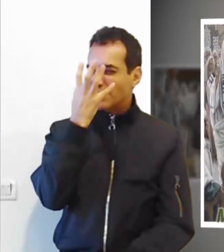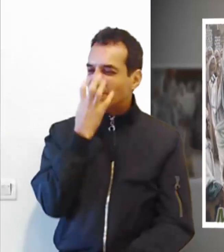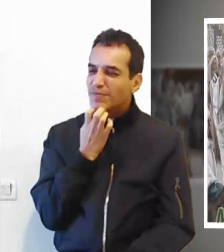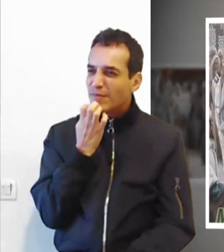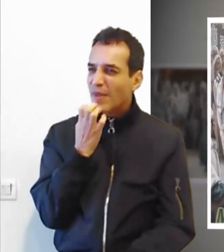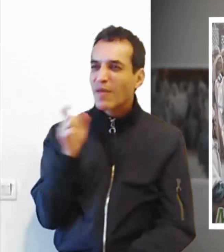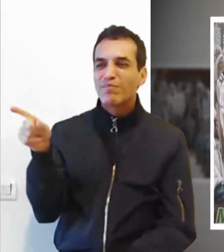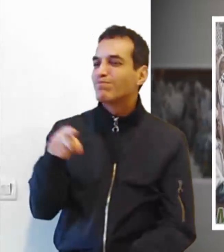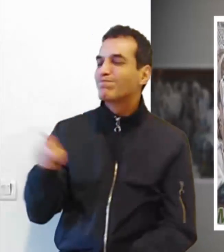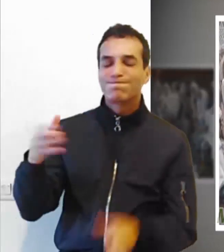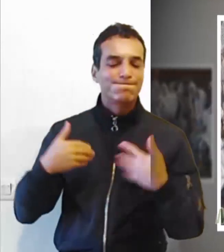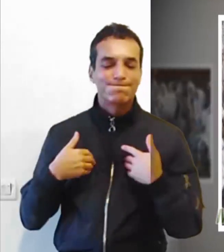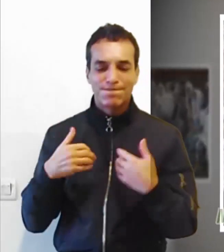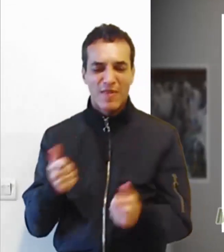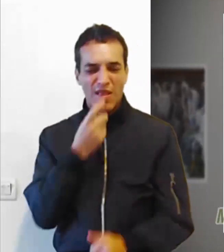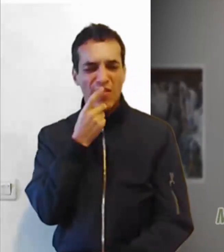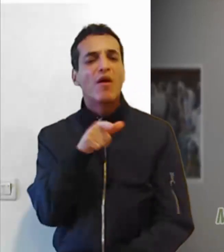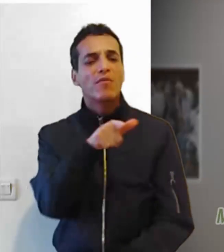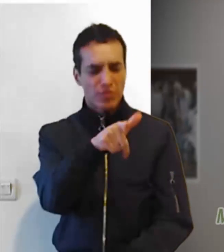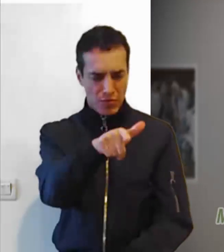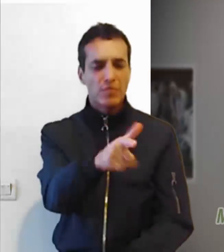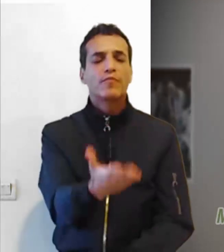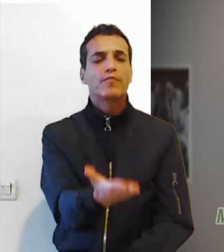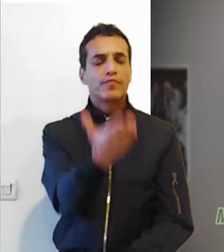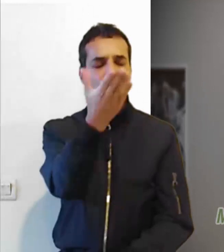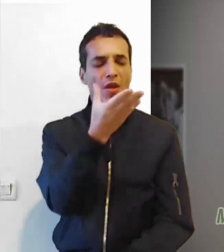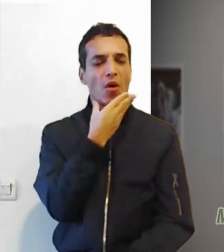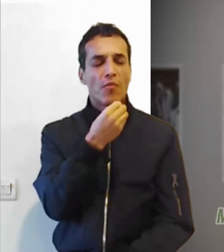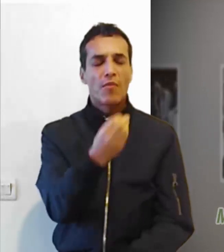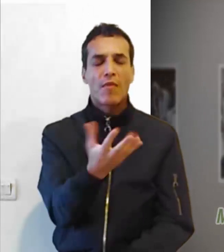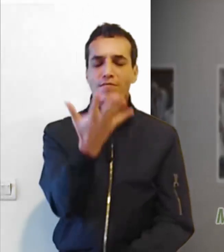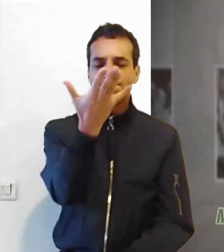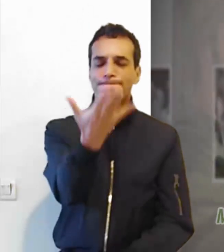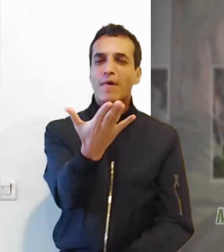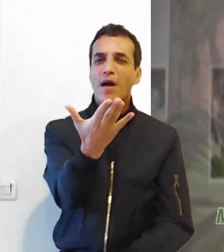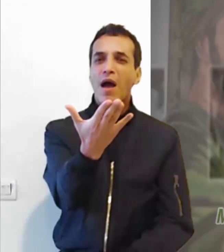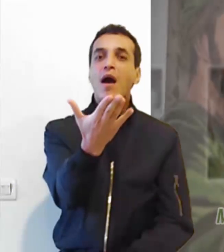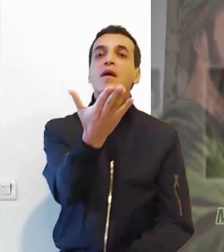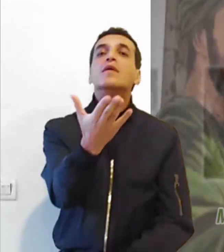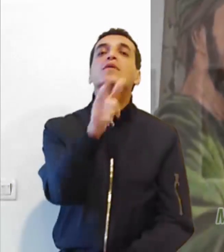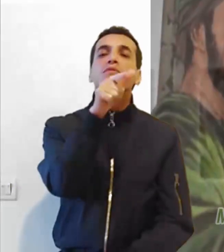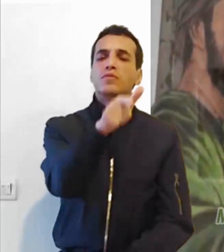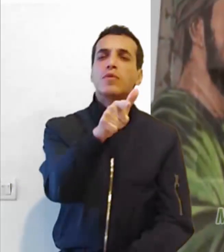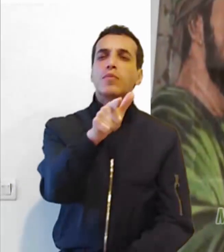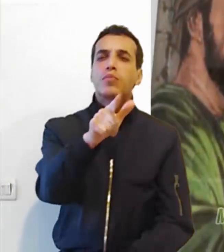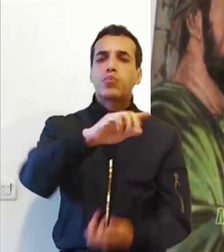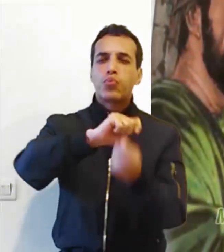Le dijo al hombre, extiende tu mano. La extendió y su mano quedó sana.